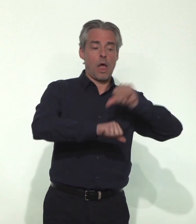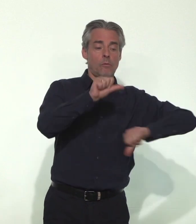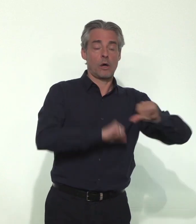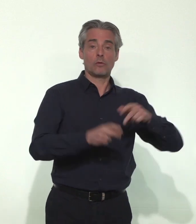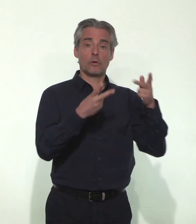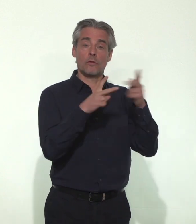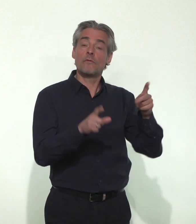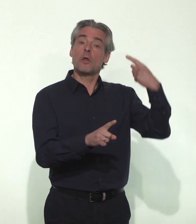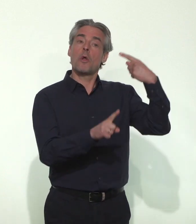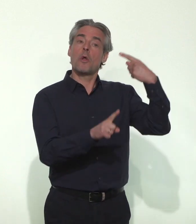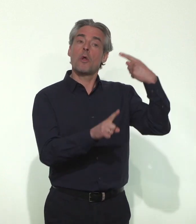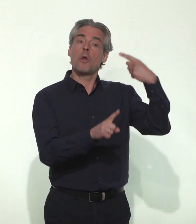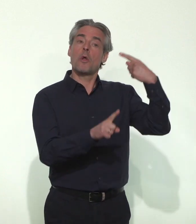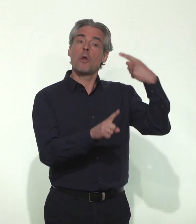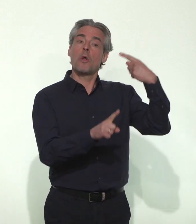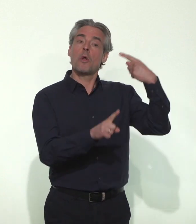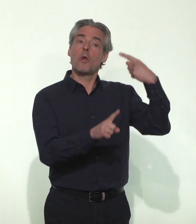aussi des mairies et de l'INSEE.